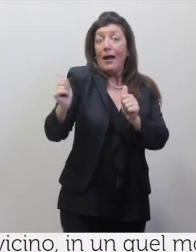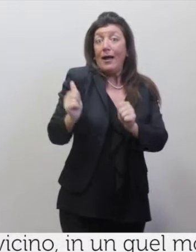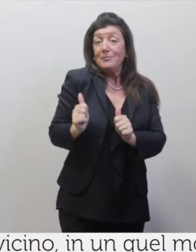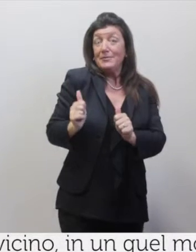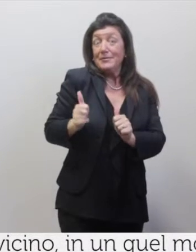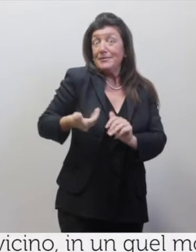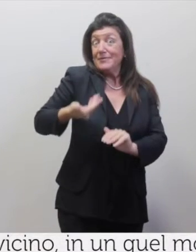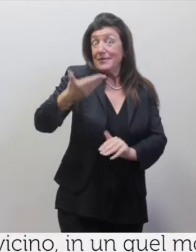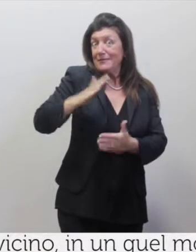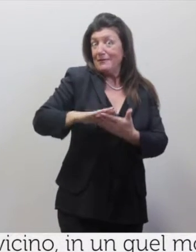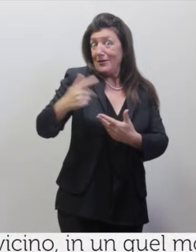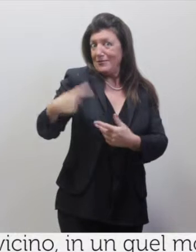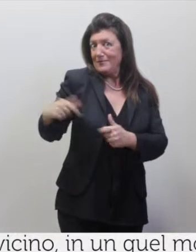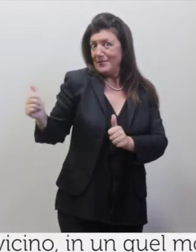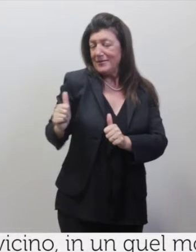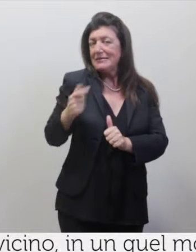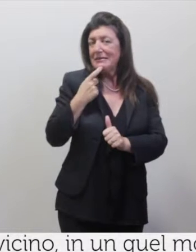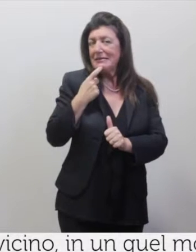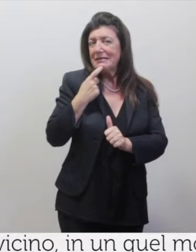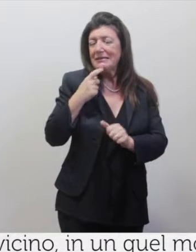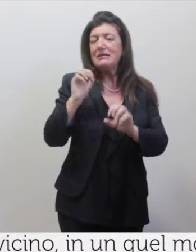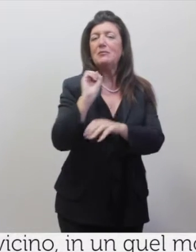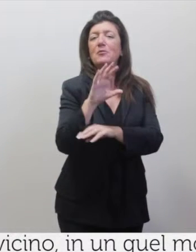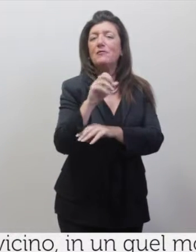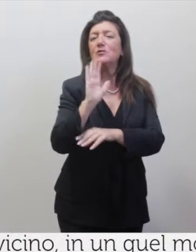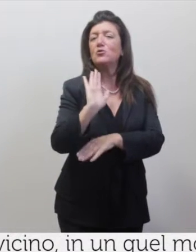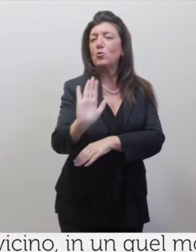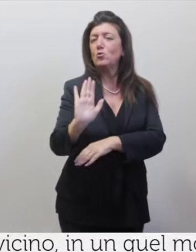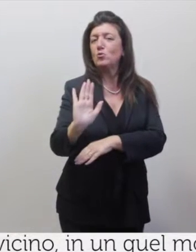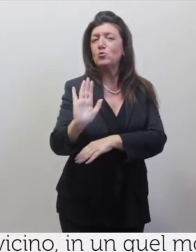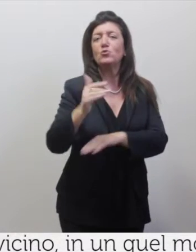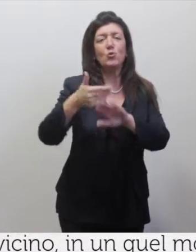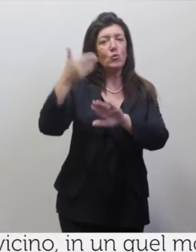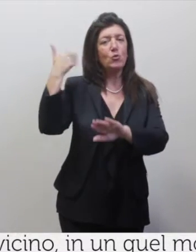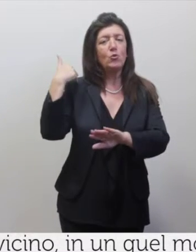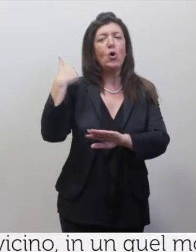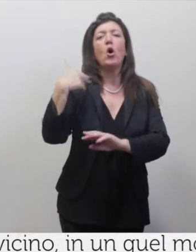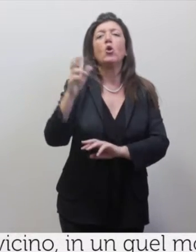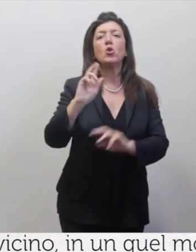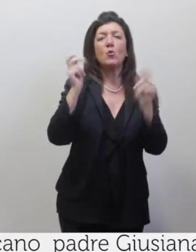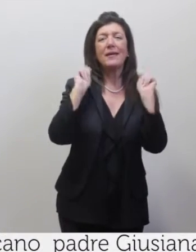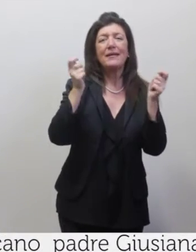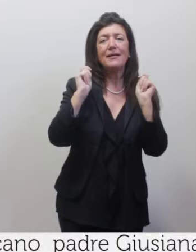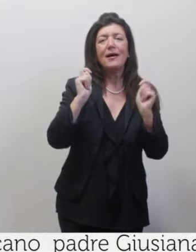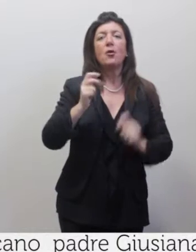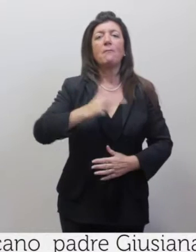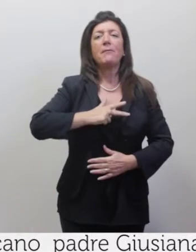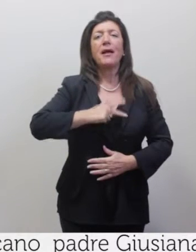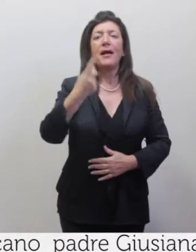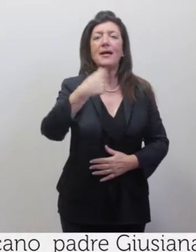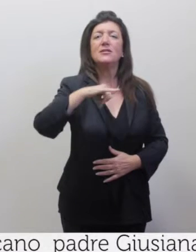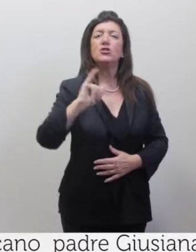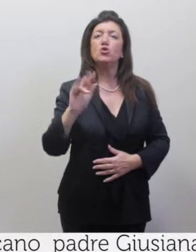intenso l'antico professore il domenicano padre giusiana che stette con lui